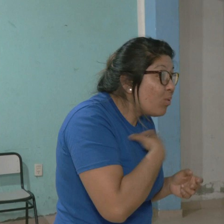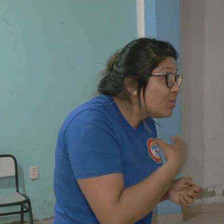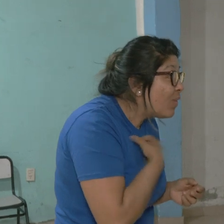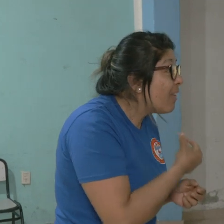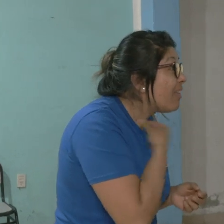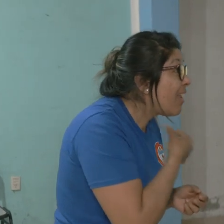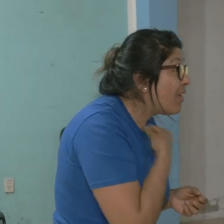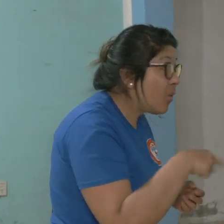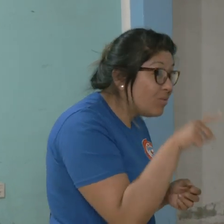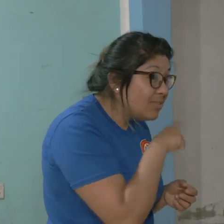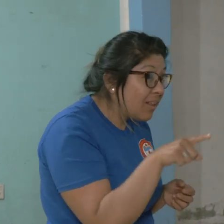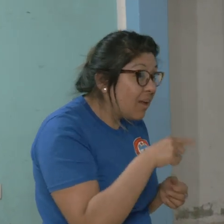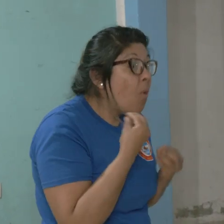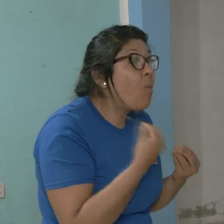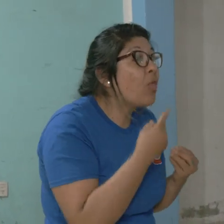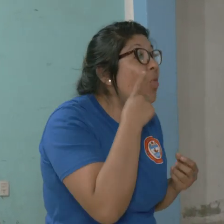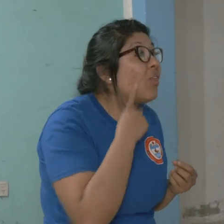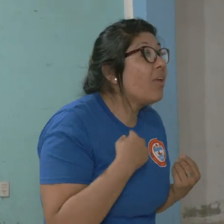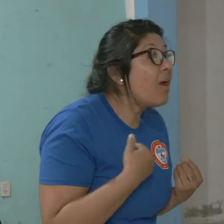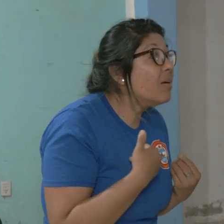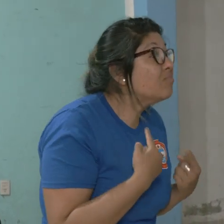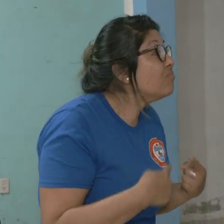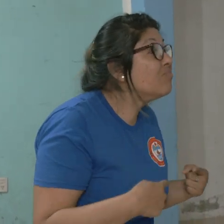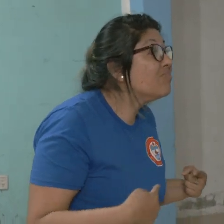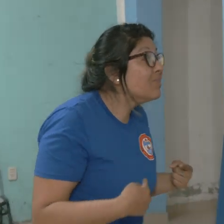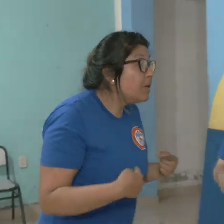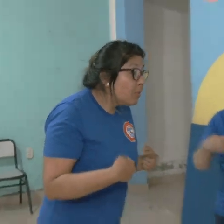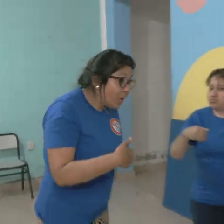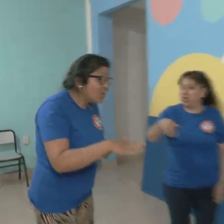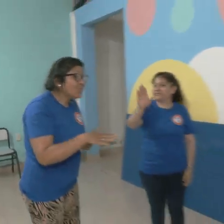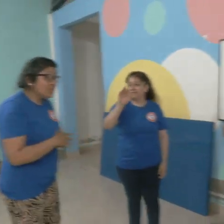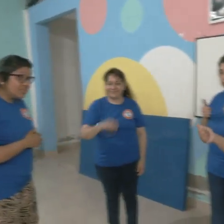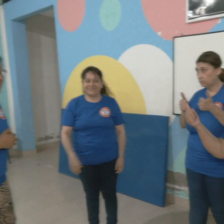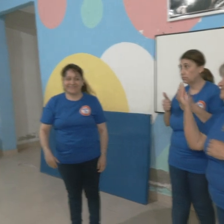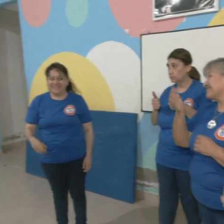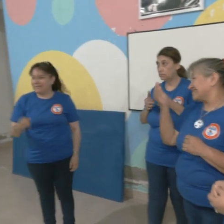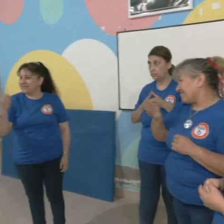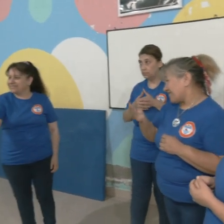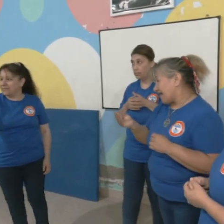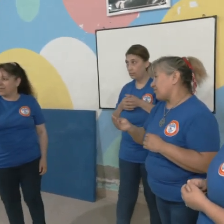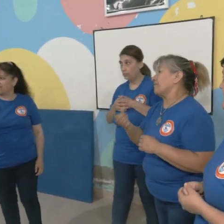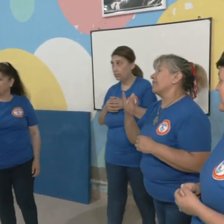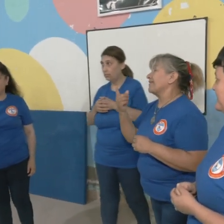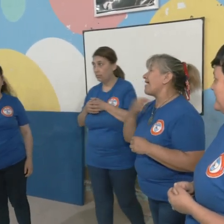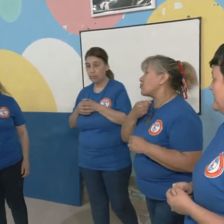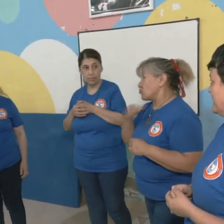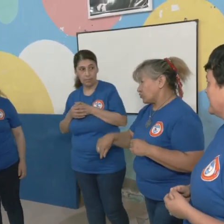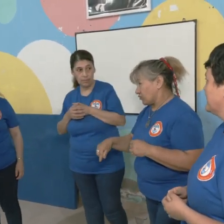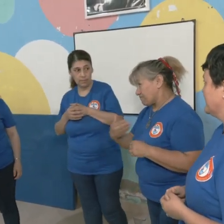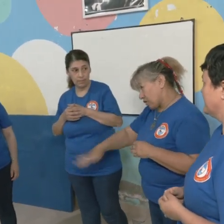Bueno, vemos son mujeres adultas que nos acompañan, que tienen la experiencia de lo que es el manejo de la lengua de señas.